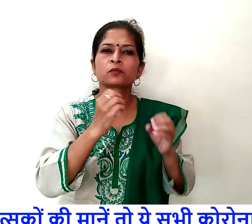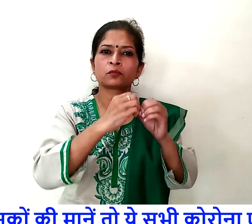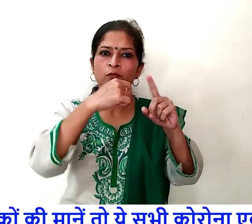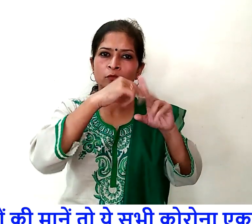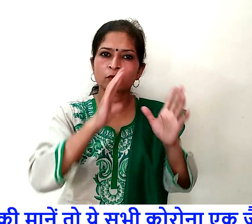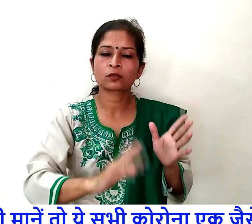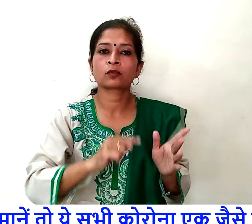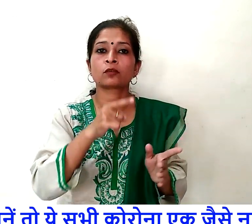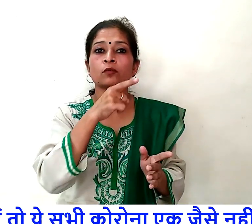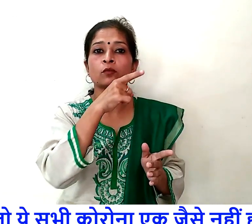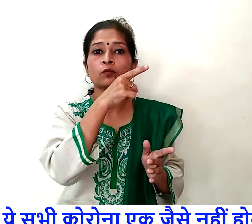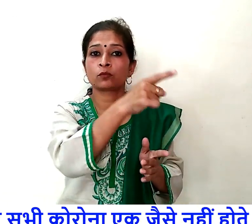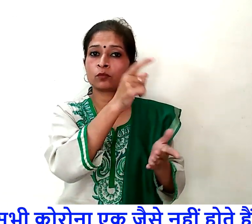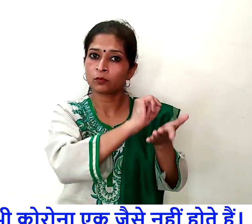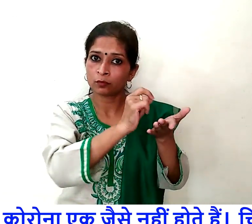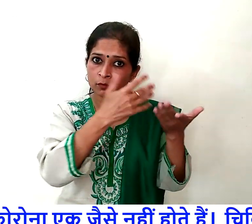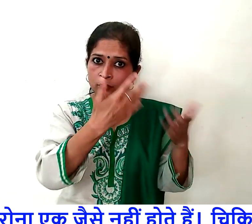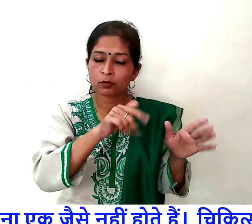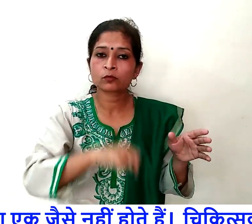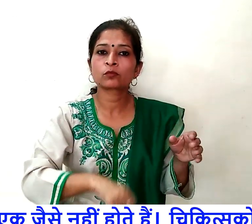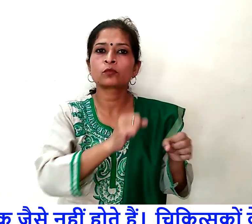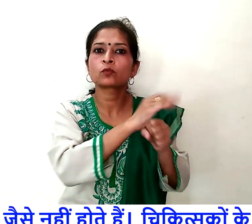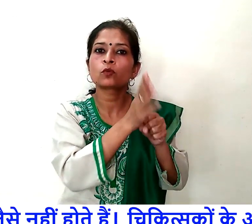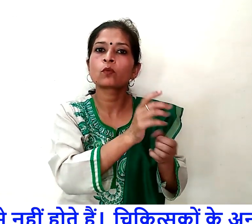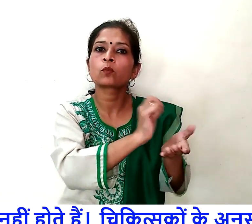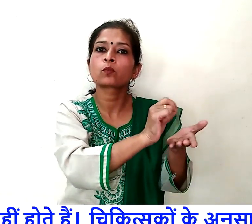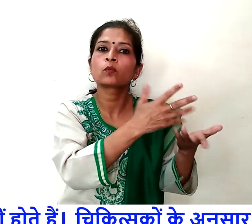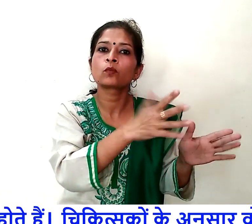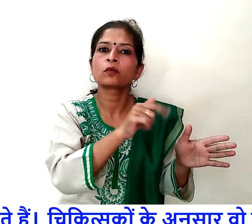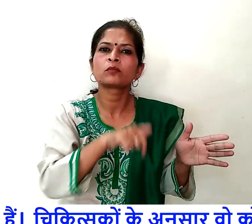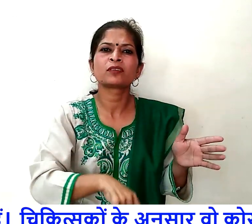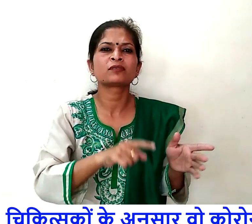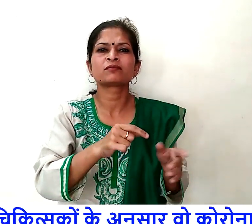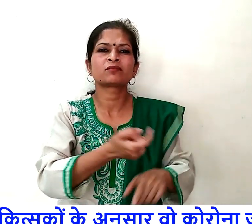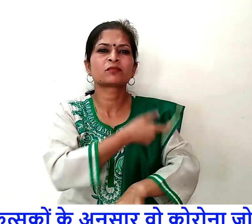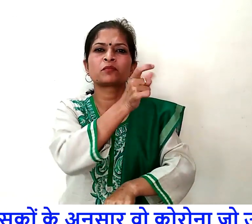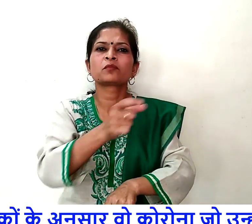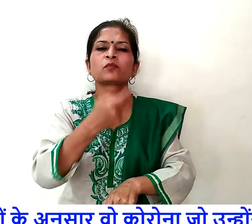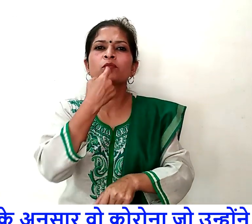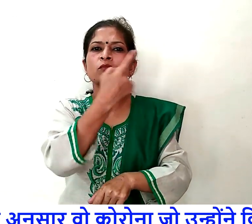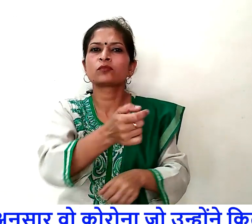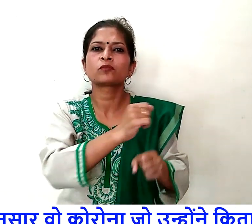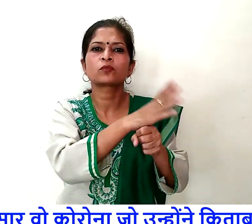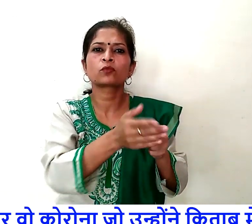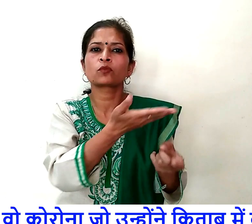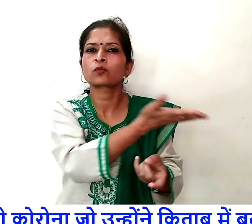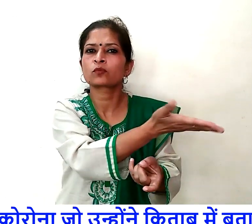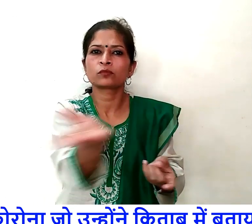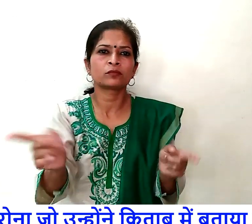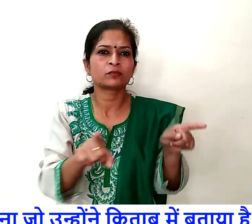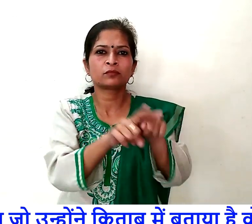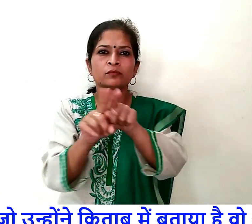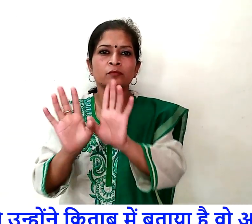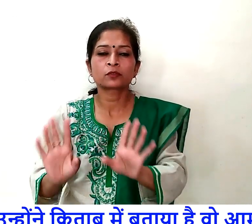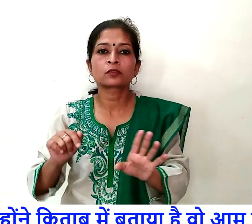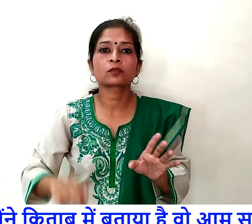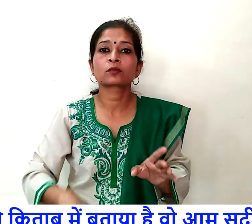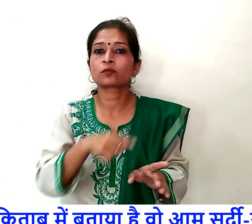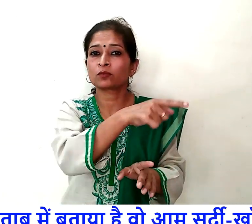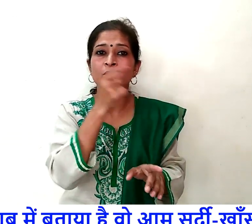माने तो ये सभी कोरोना एक जैसे नहीं होते हैं चिकित्सको के अनुसार वो कोरोना जो उन्होंने किताब में